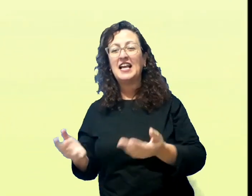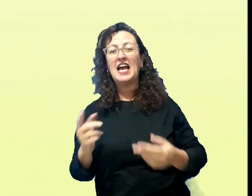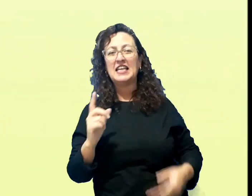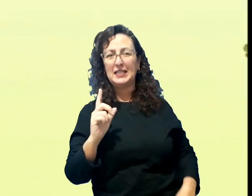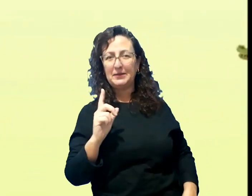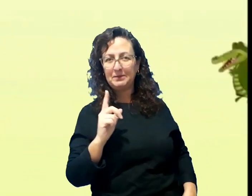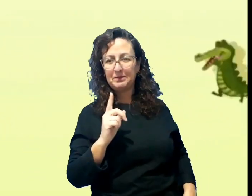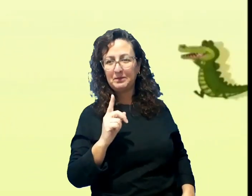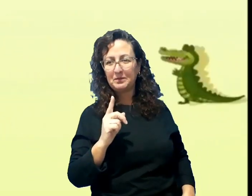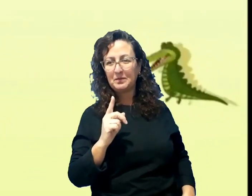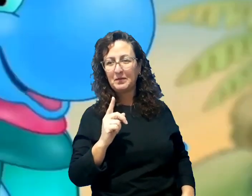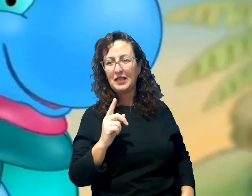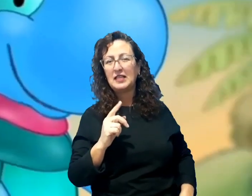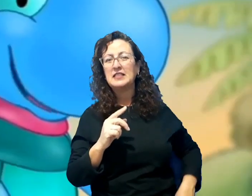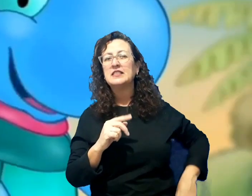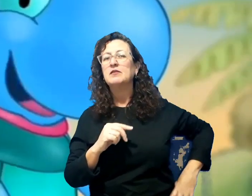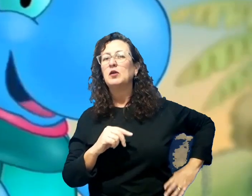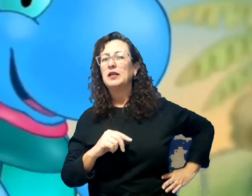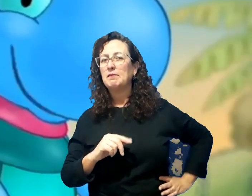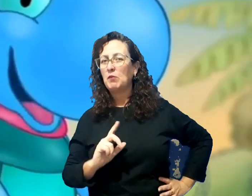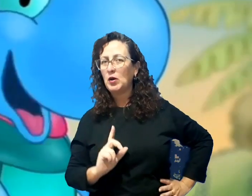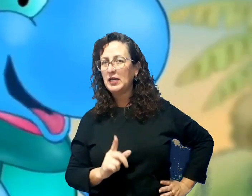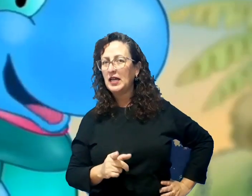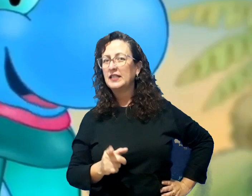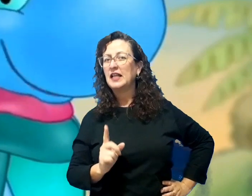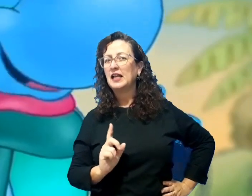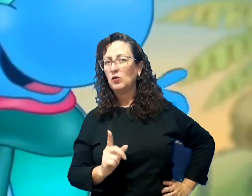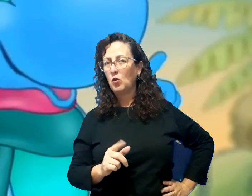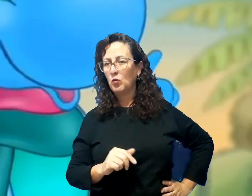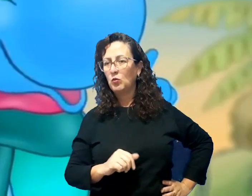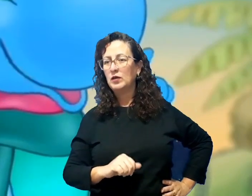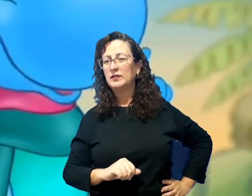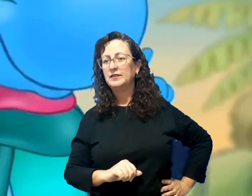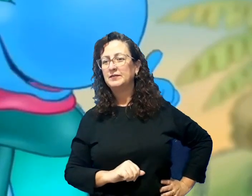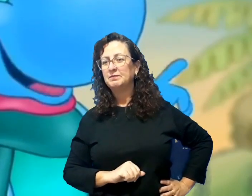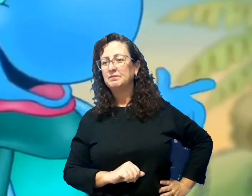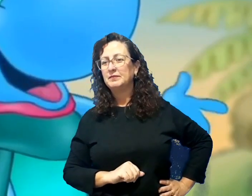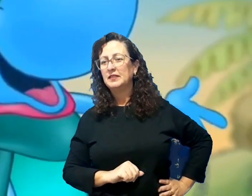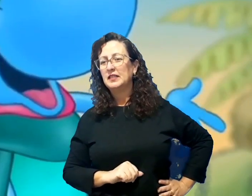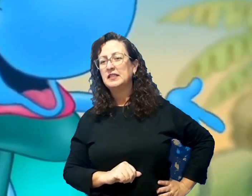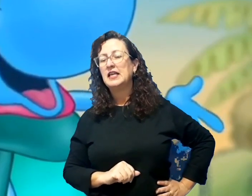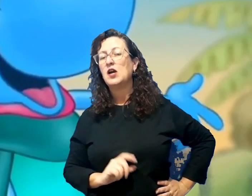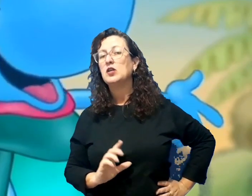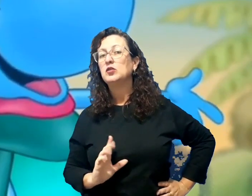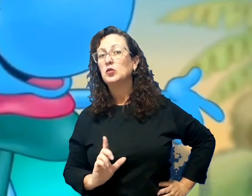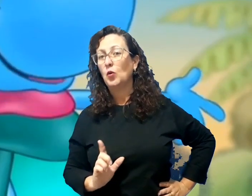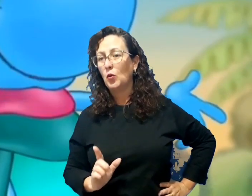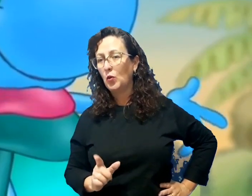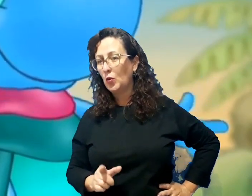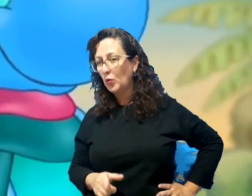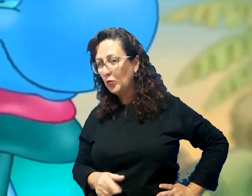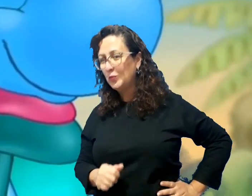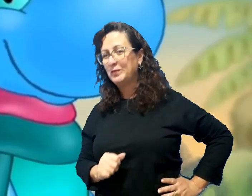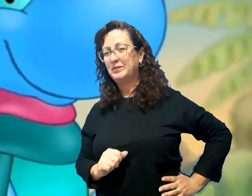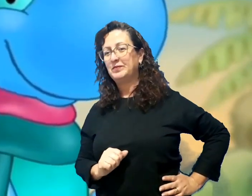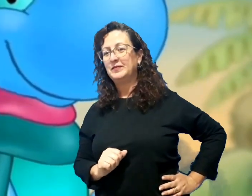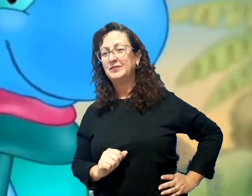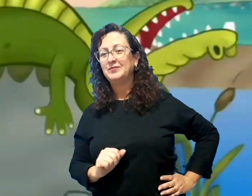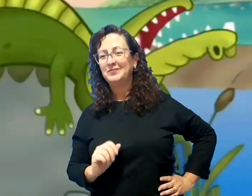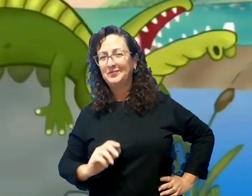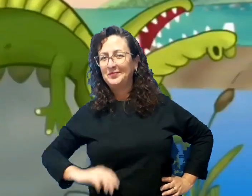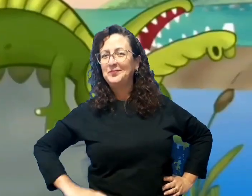Aí ele chegou na beira da lagoa, deitou